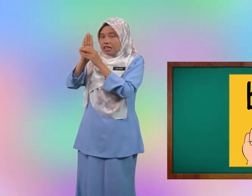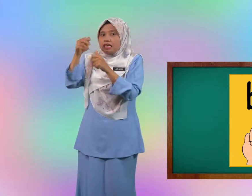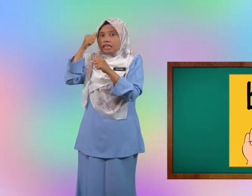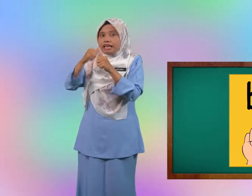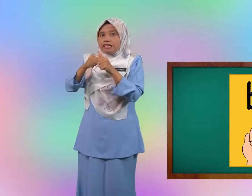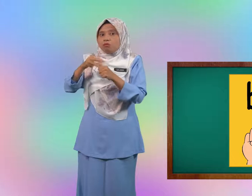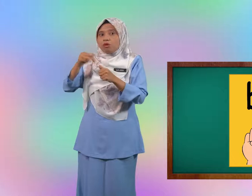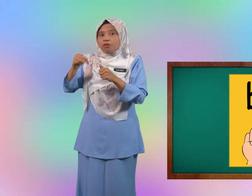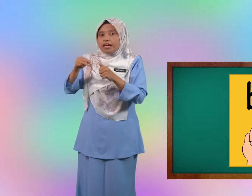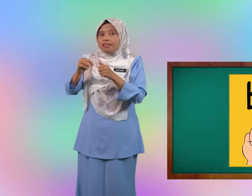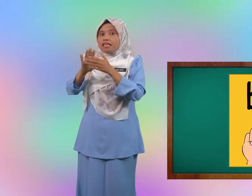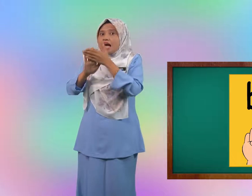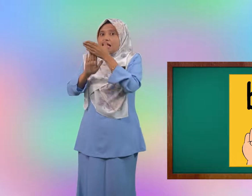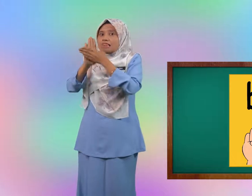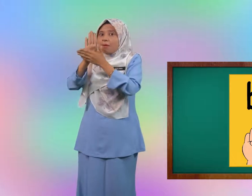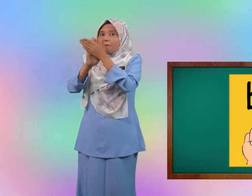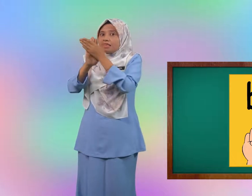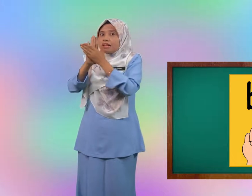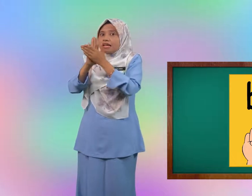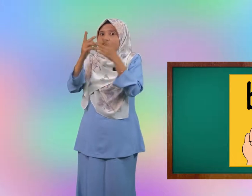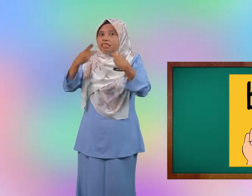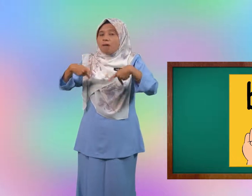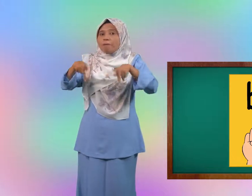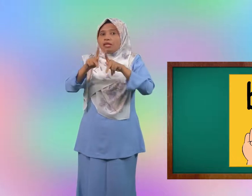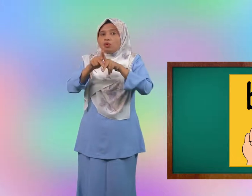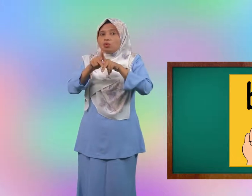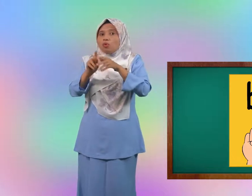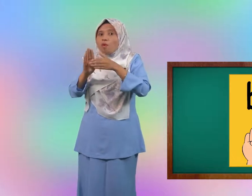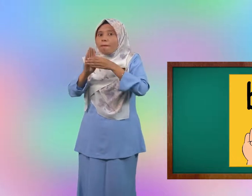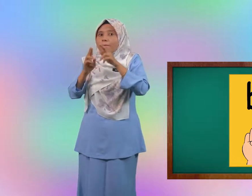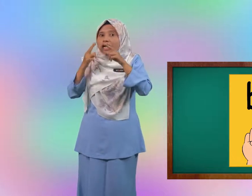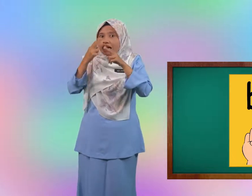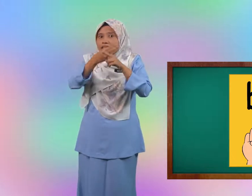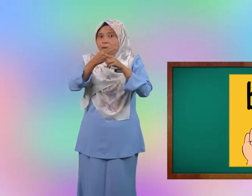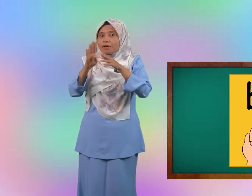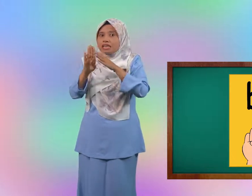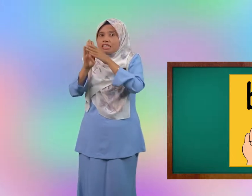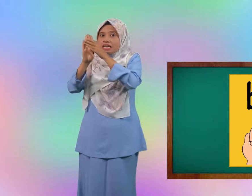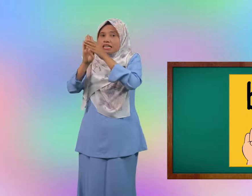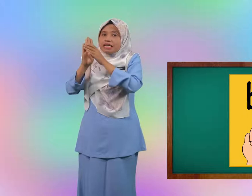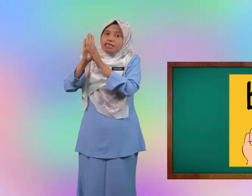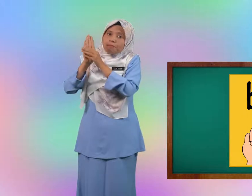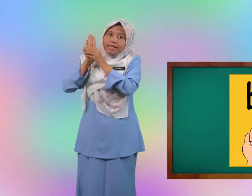Ingat ya, murid-murid. Tapak tangan perlu menghadap ke depan.